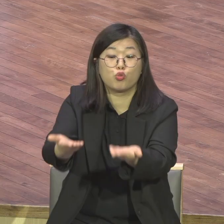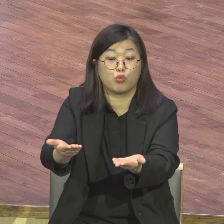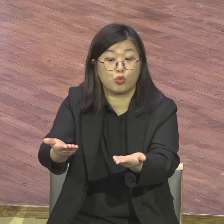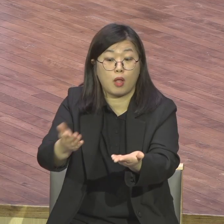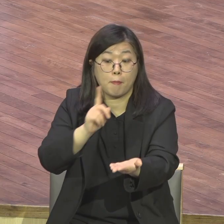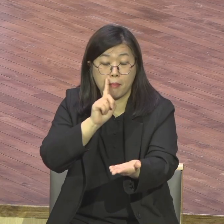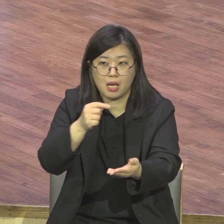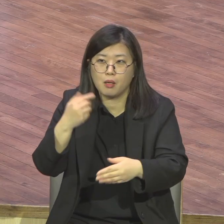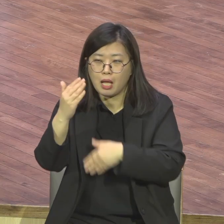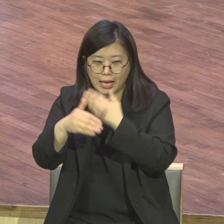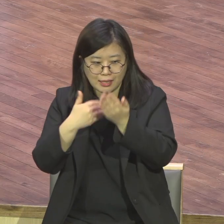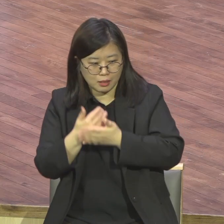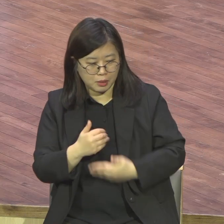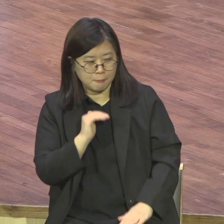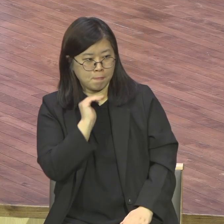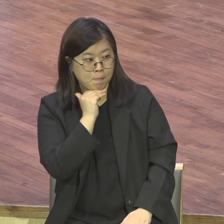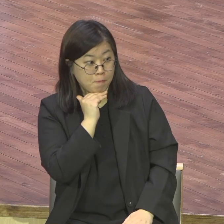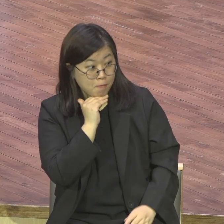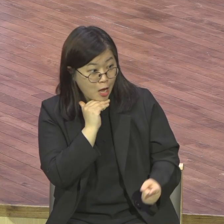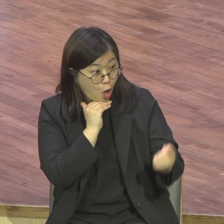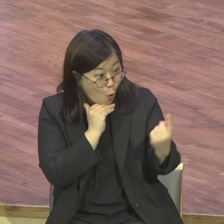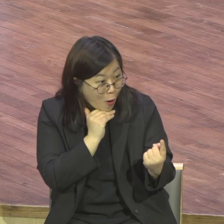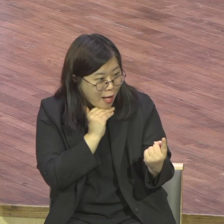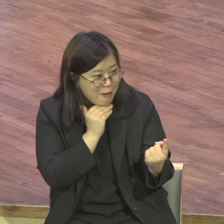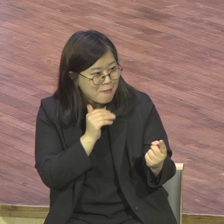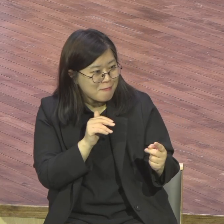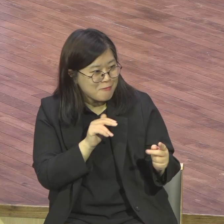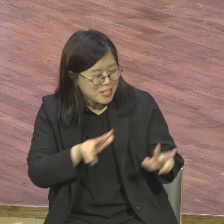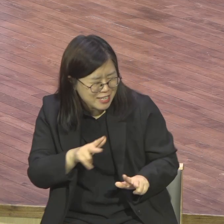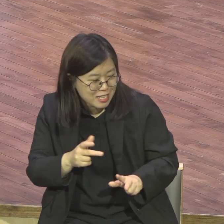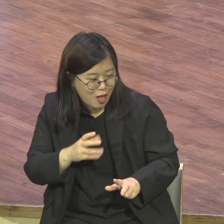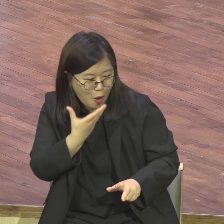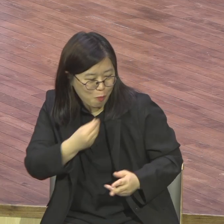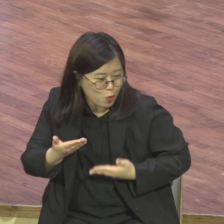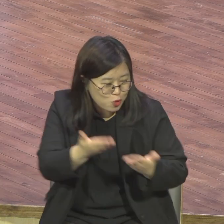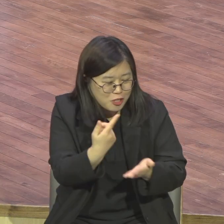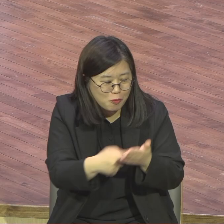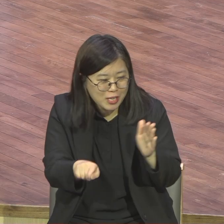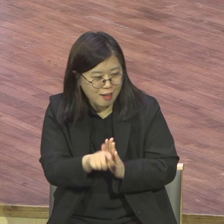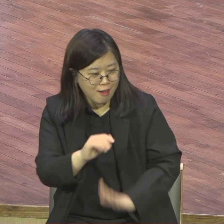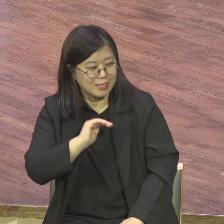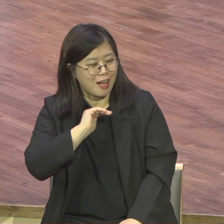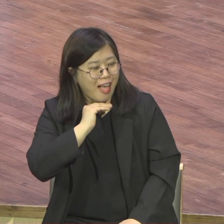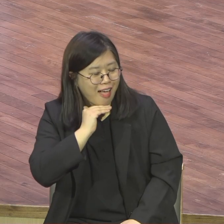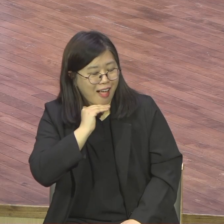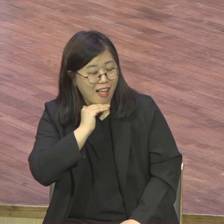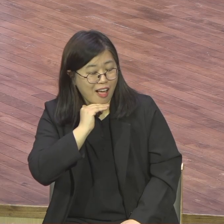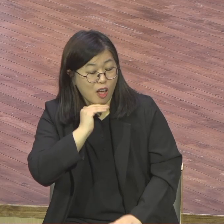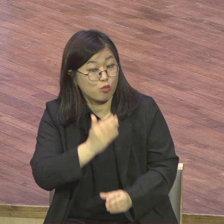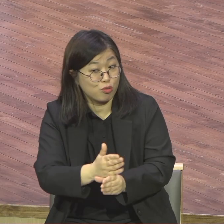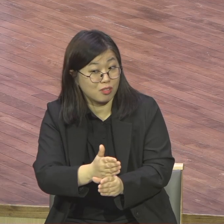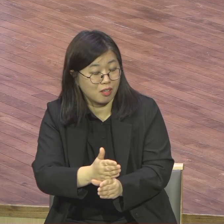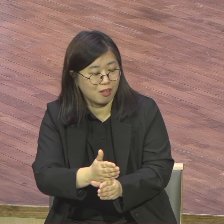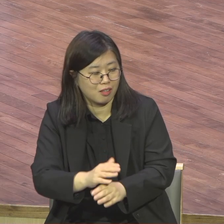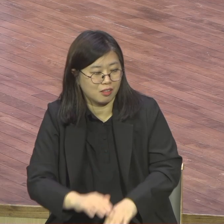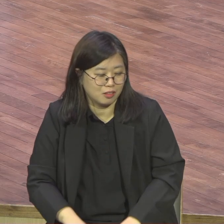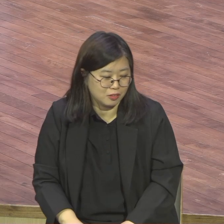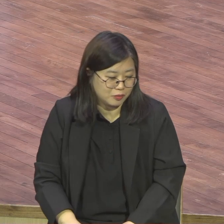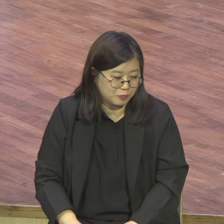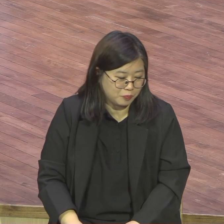축복하려고 기다리고 있는데 자꾸 지금 사이클이 안 맞는단 말이에요 하나님과 이 지금 이 가슴이